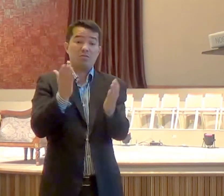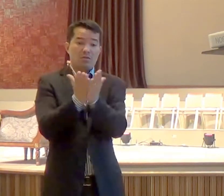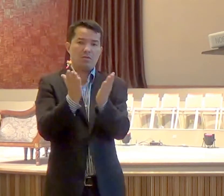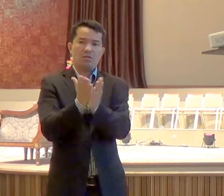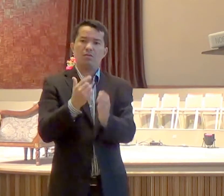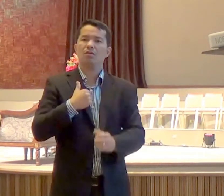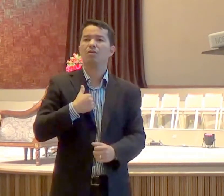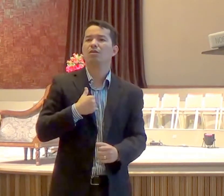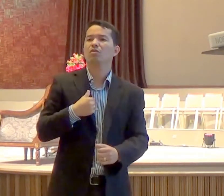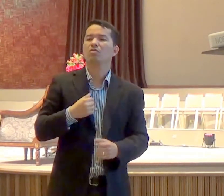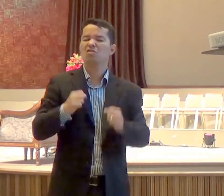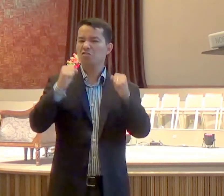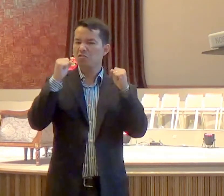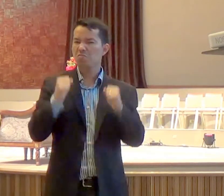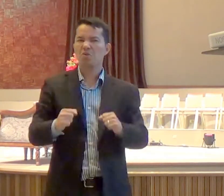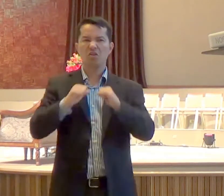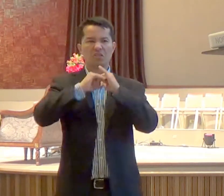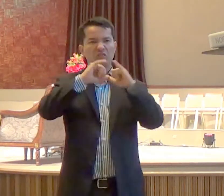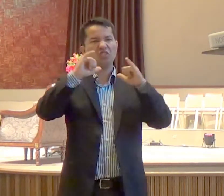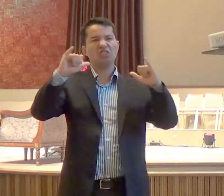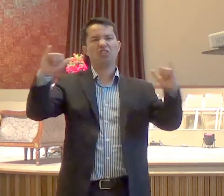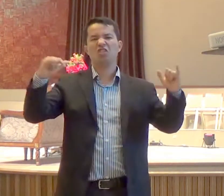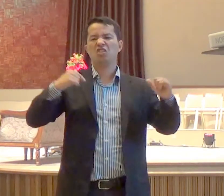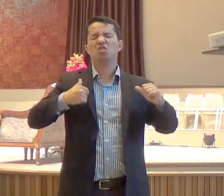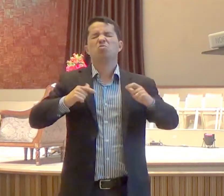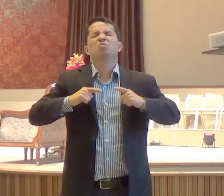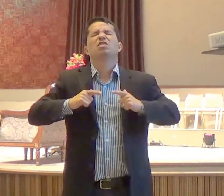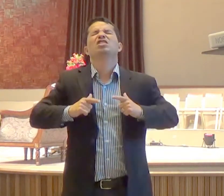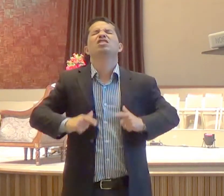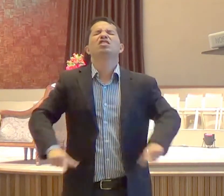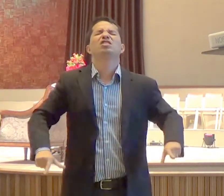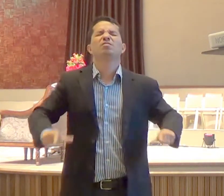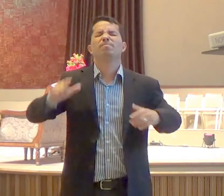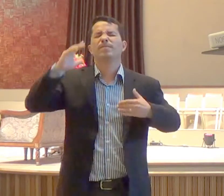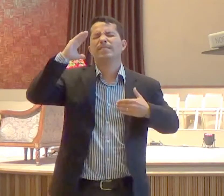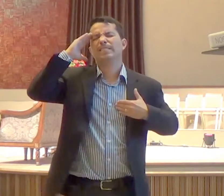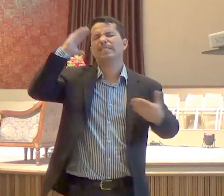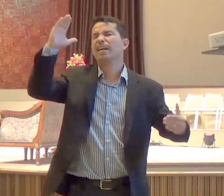eu posso dizer para você, que valeu a pena, e tem valido a pena,